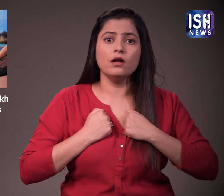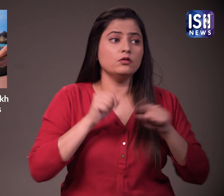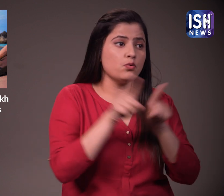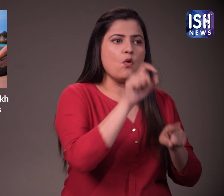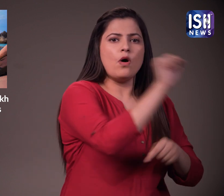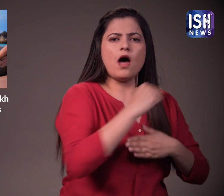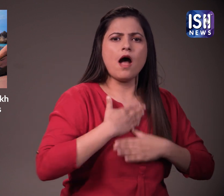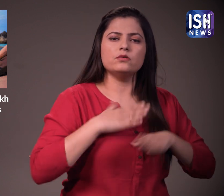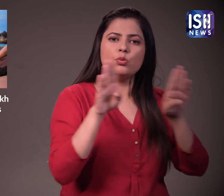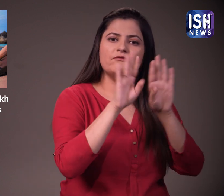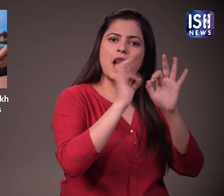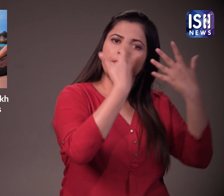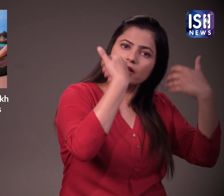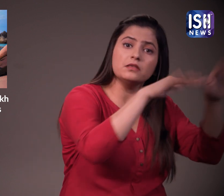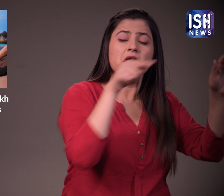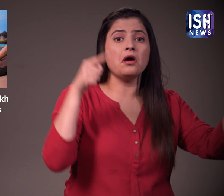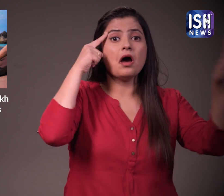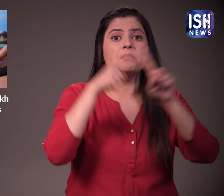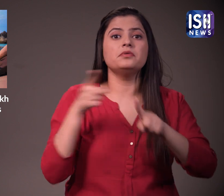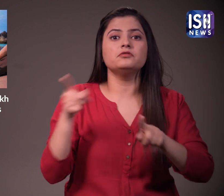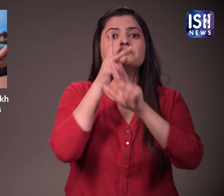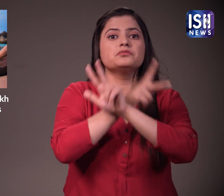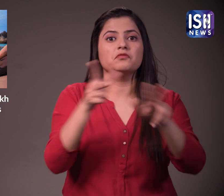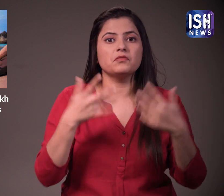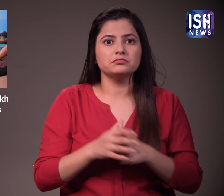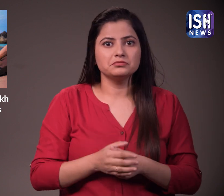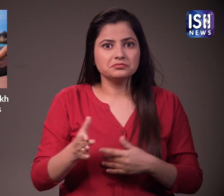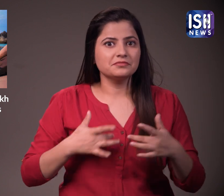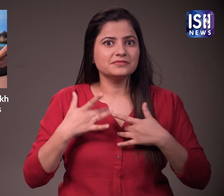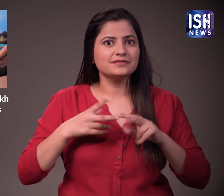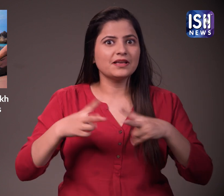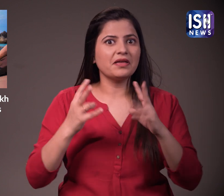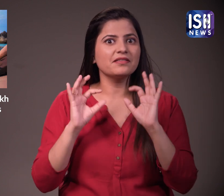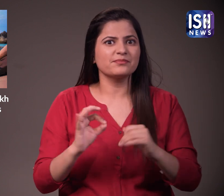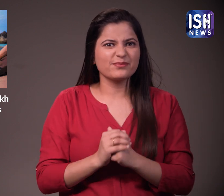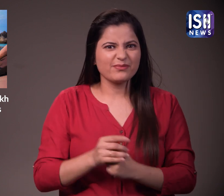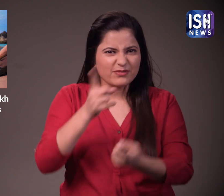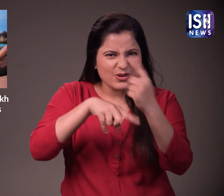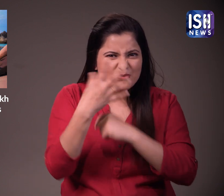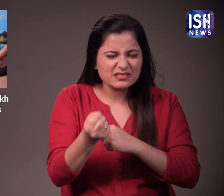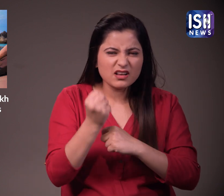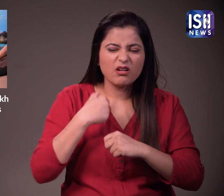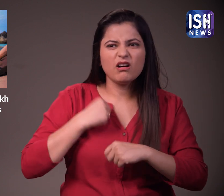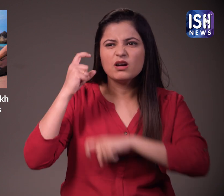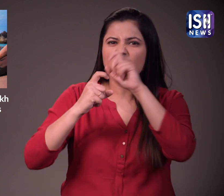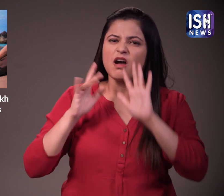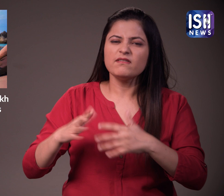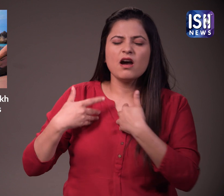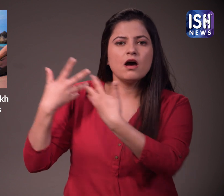इसका उदेश्य कर्मचारियों को उनकी छुट्टियों का आनन्द लेने देना भी है दिल जस्प है न? क्या आप चाहते हैं कि आपकी कमपनी छुट्टी के दौरान